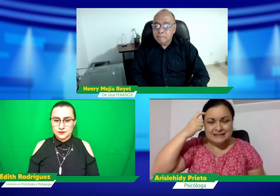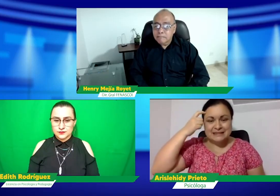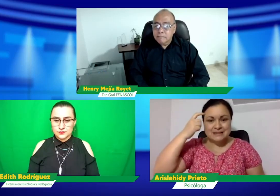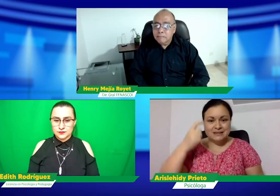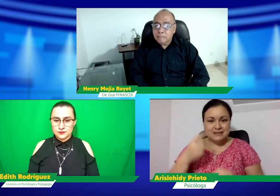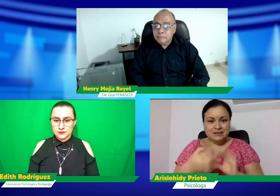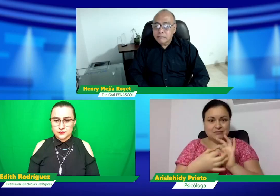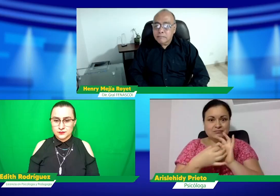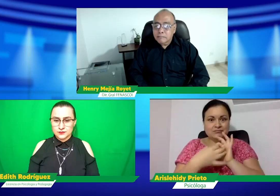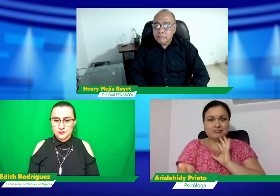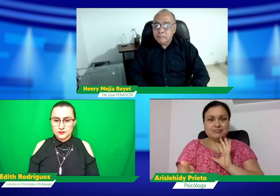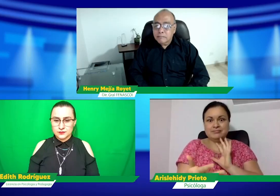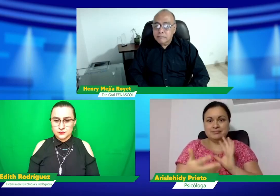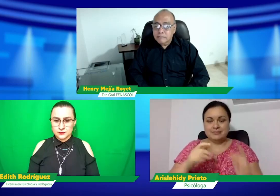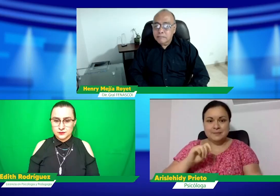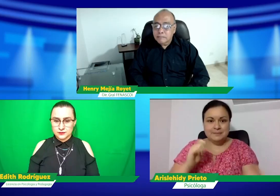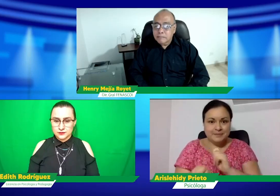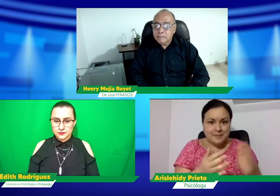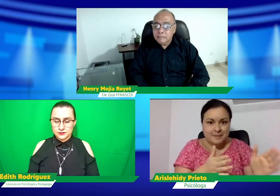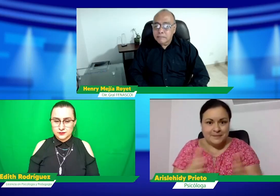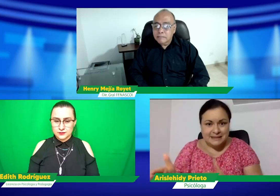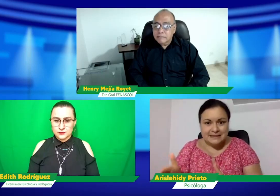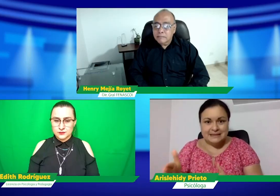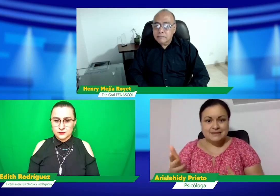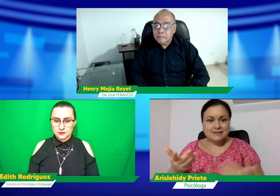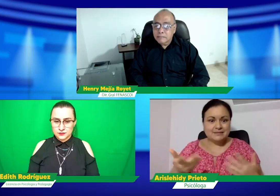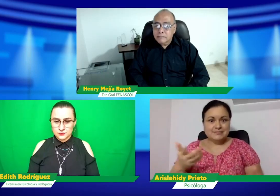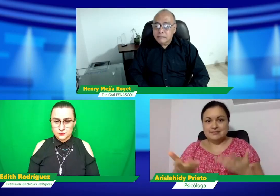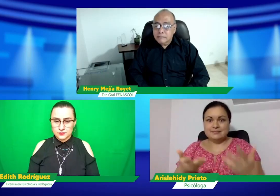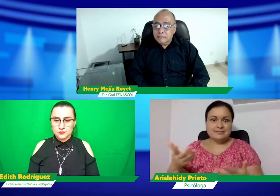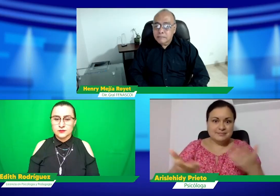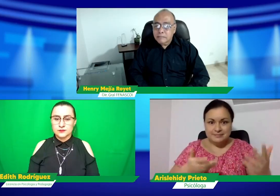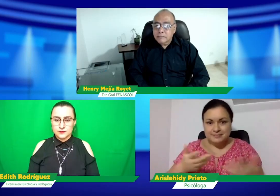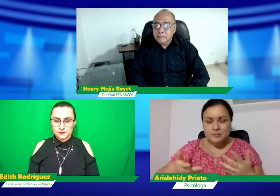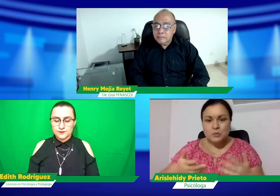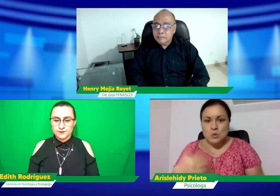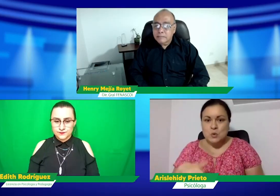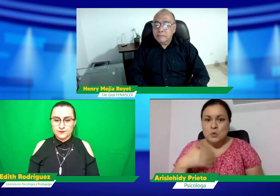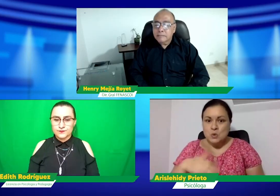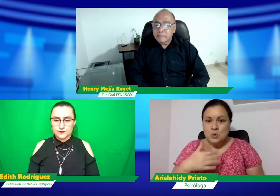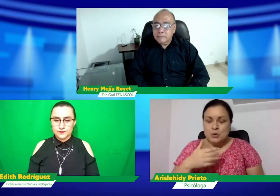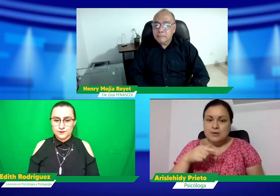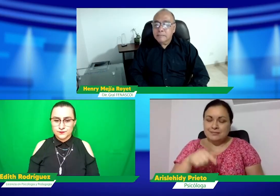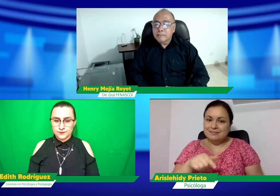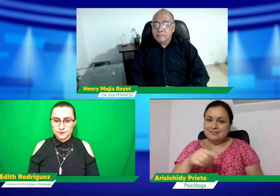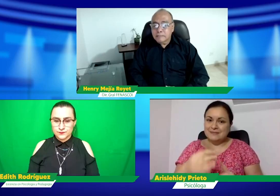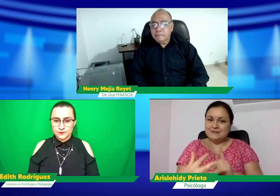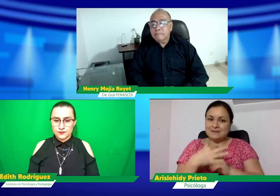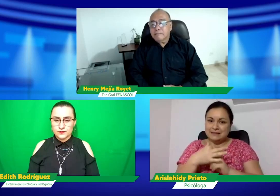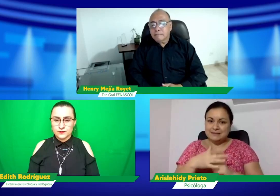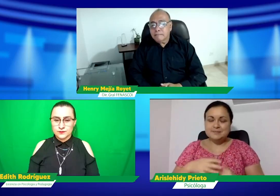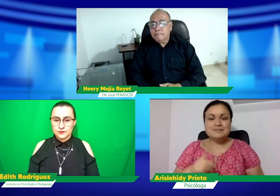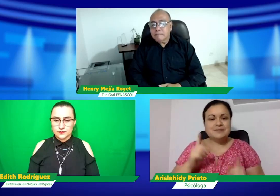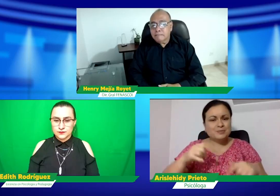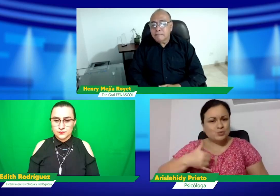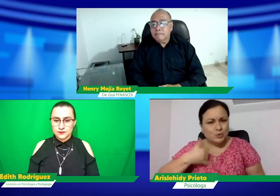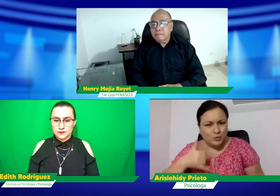su identidad, sus emociones, hay una desconexión de muchas cosas, hay una desconexión en todo este proceso, entonces es algo que ha